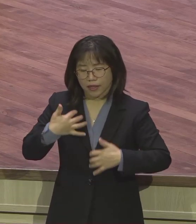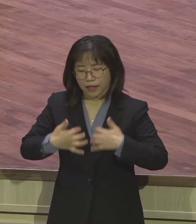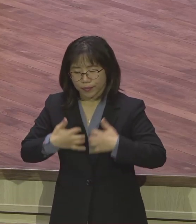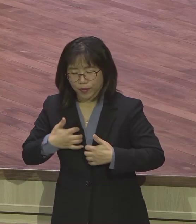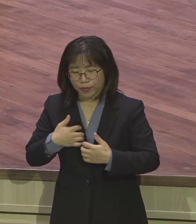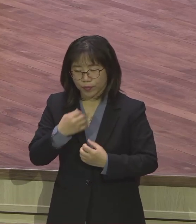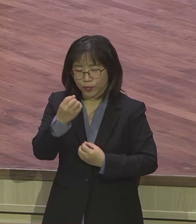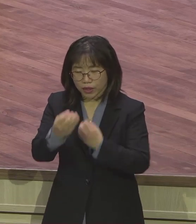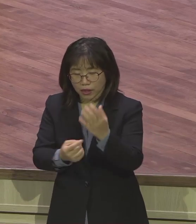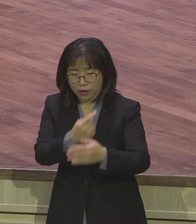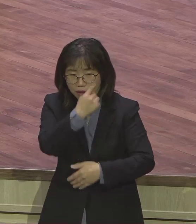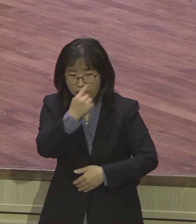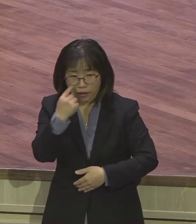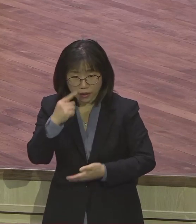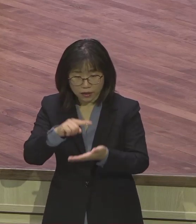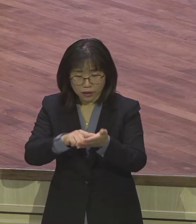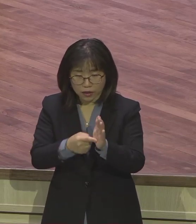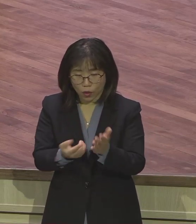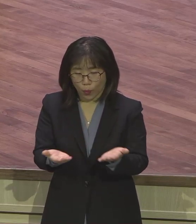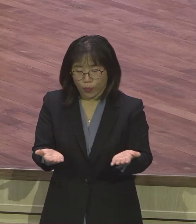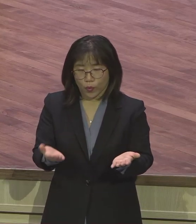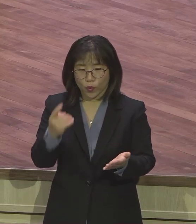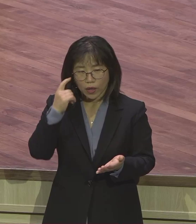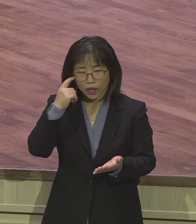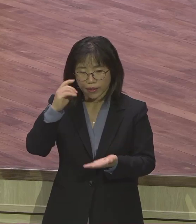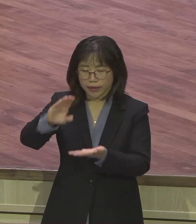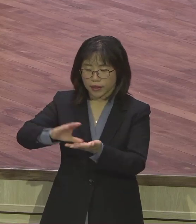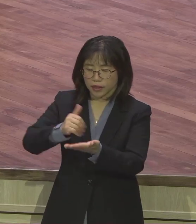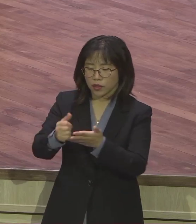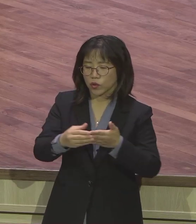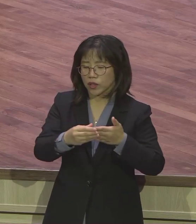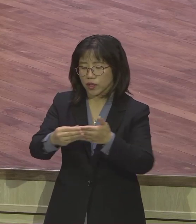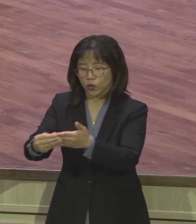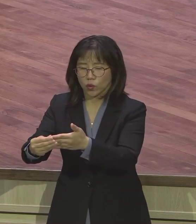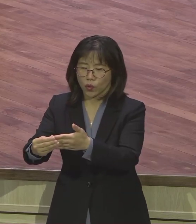그리스도 인도를 못 받았어요. 언약이 있거나 삶을 못 살았어요. 아무것도 없는 거예요.